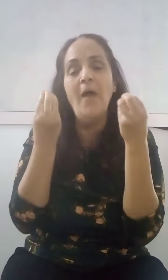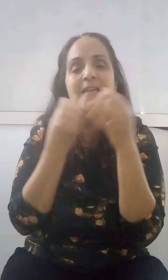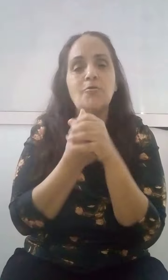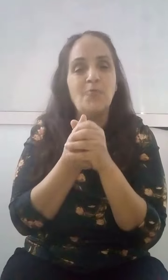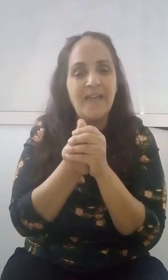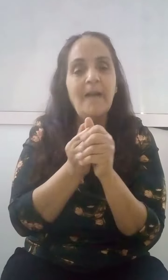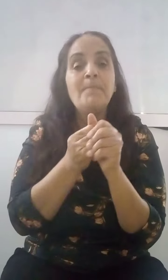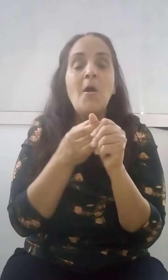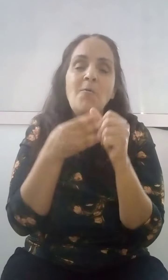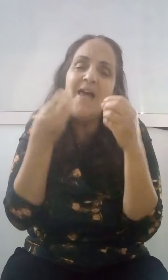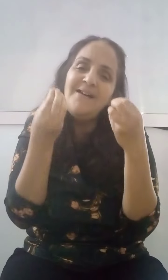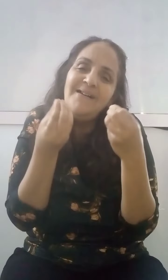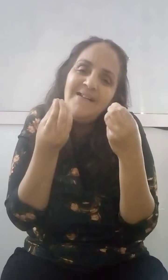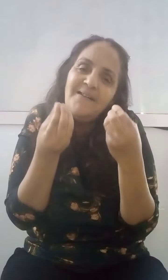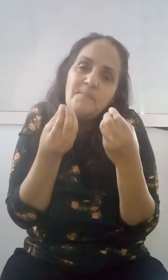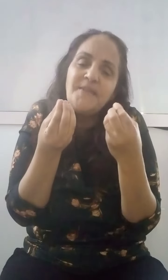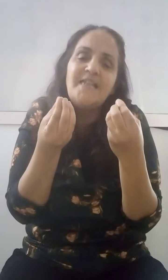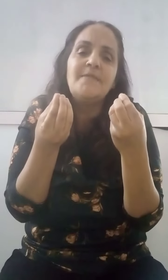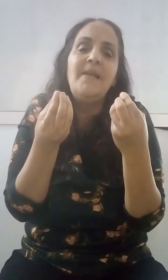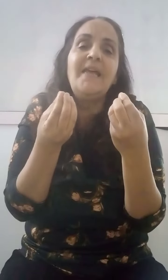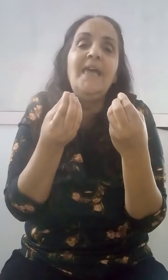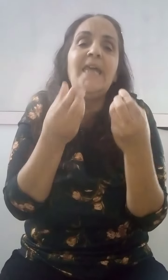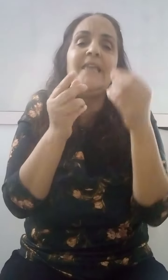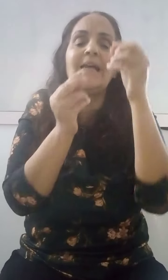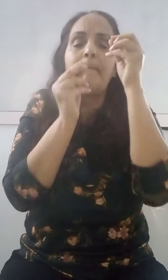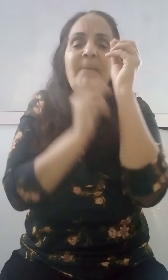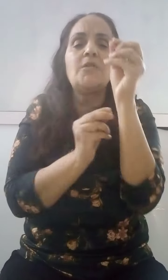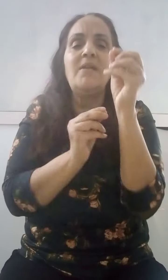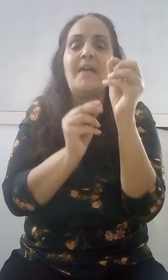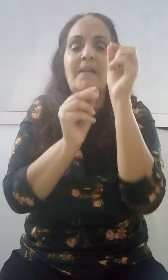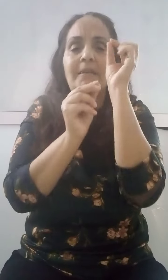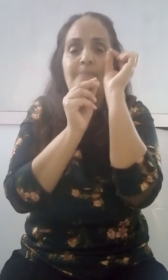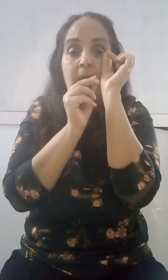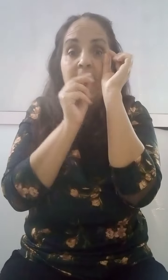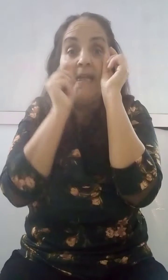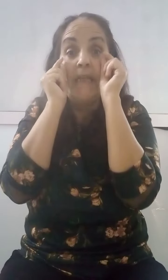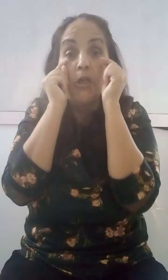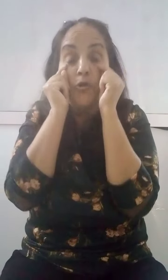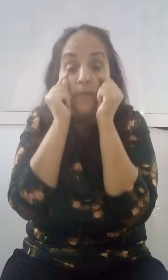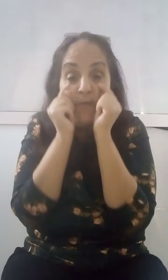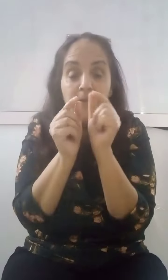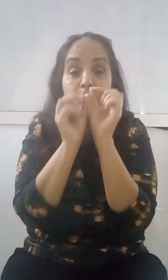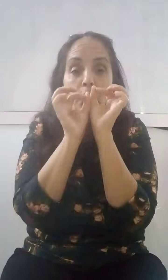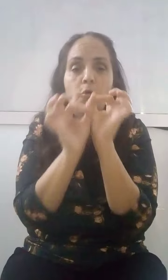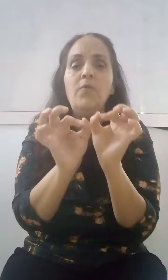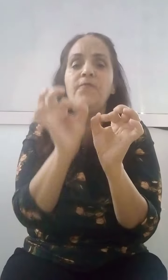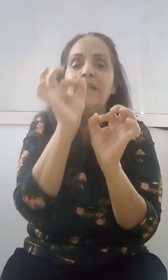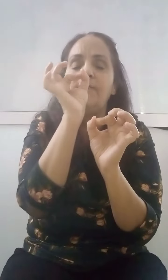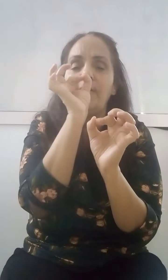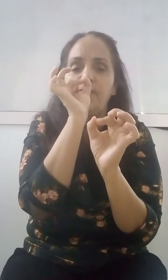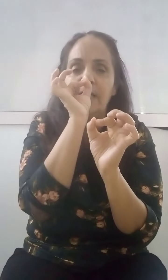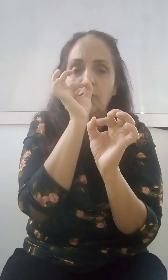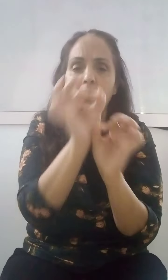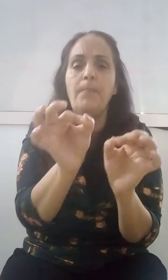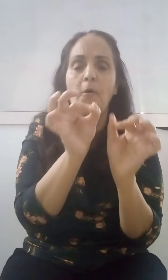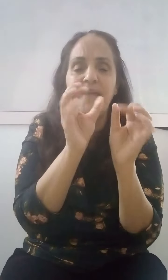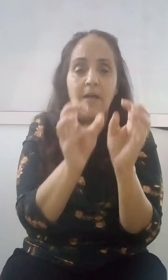أن تتمثب في الموضوع المرأة، في الأول الأول في المعارة